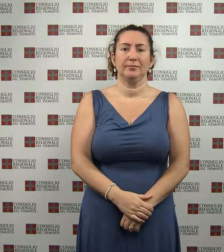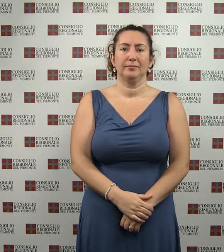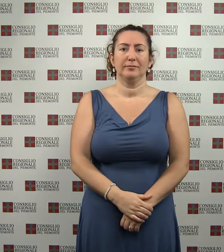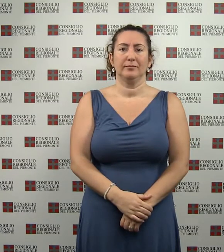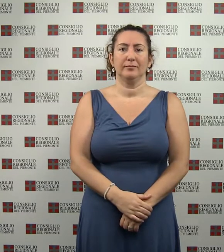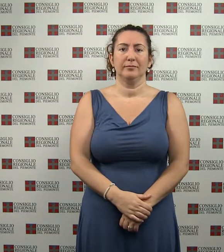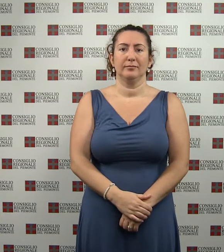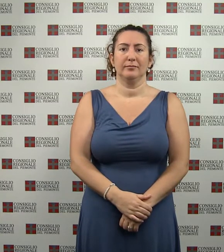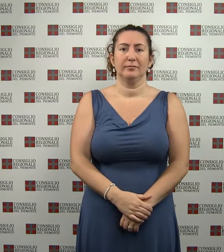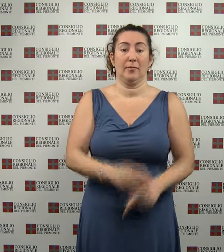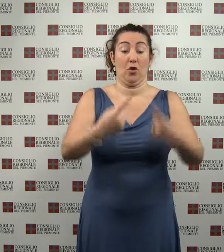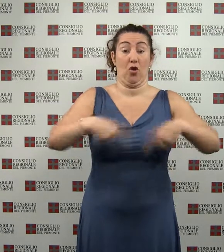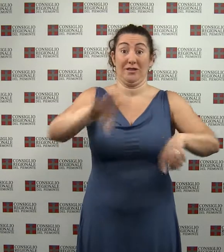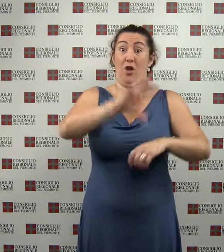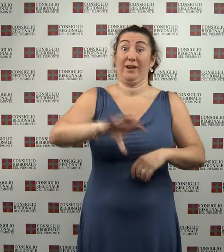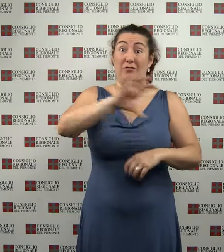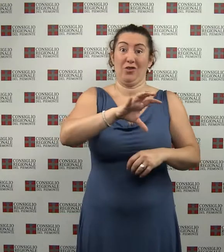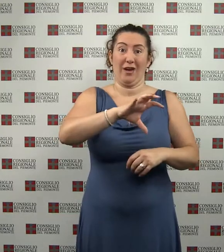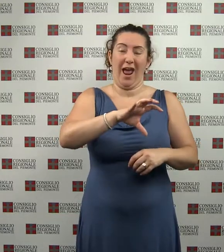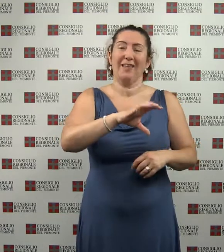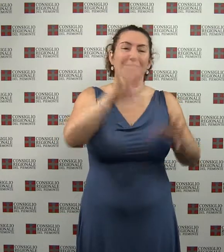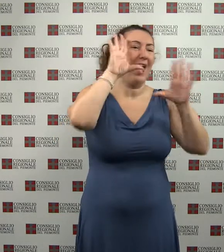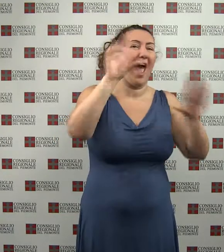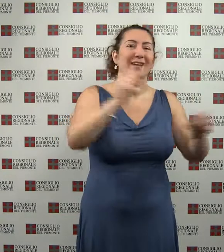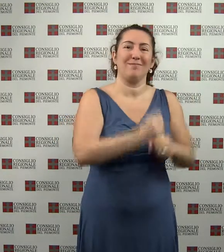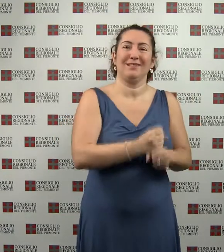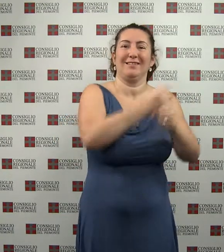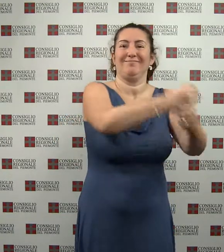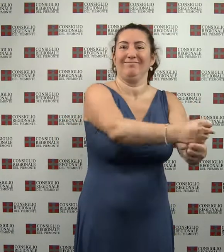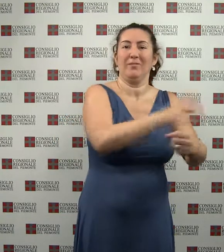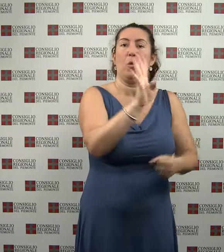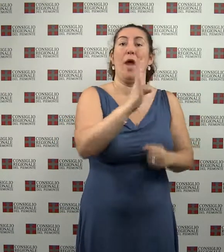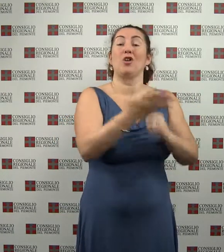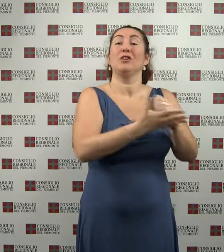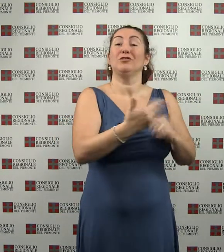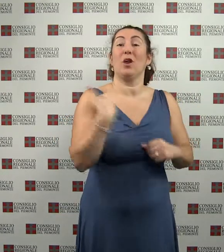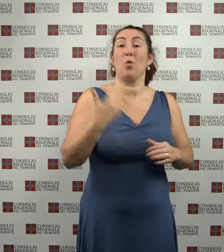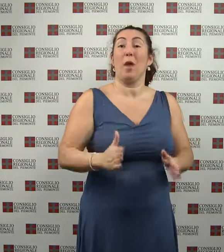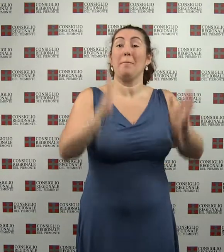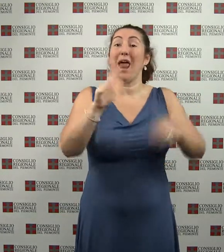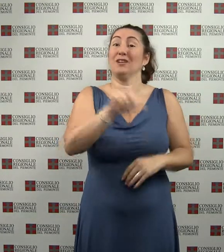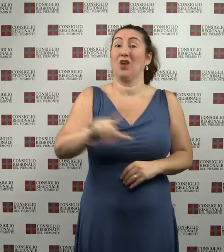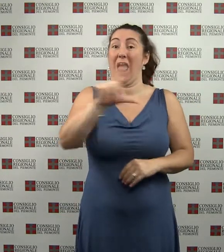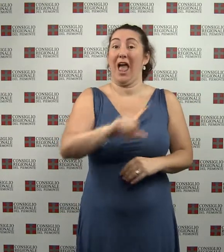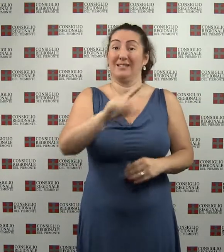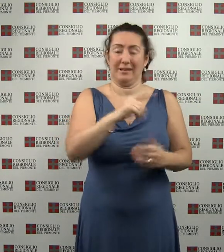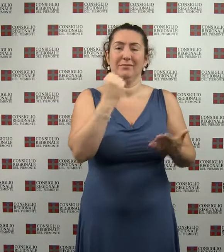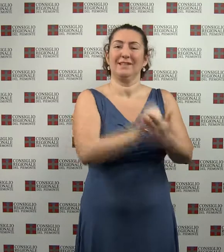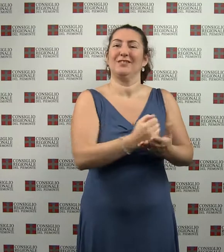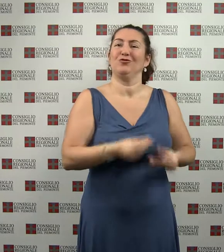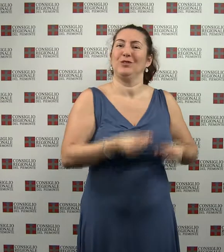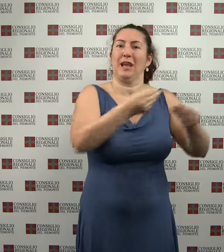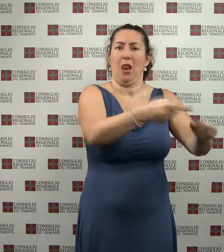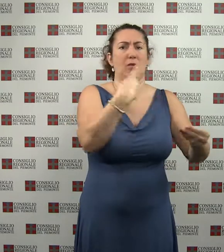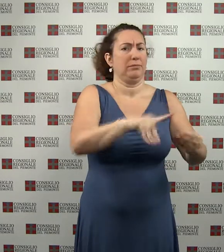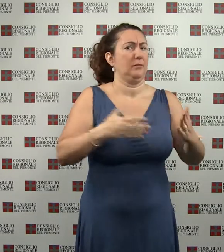Il Consiglio regionale ha conferito all'Arma dei Carabinieri, con la cerimonia del 14 luglio a Palazzo Lascaris, il sigillo della Regione, massima